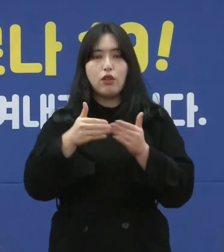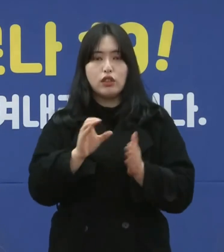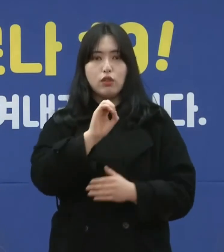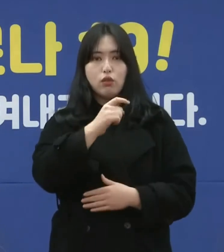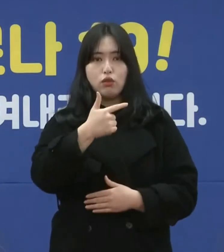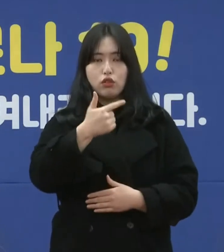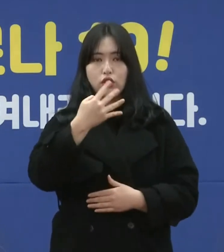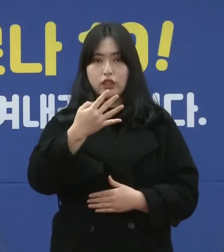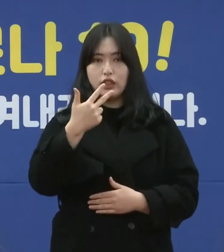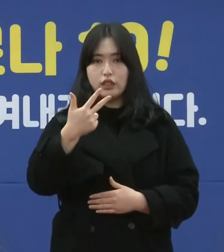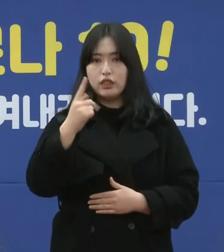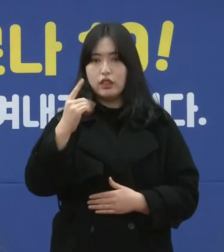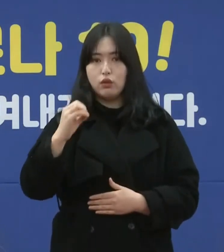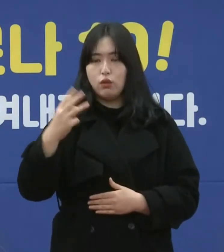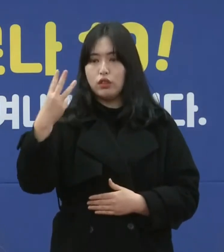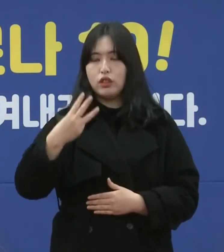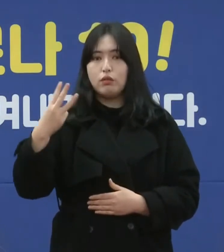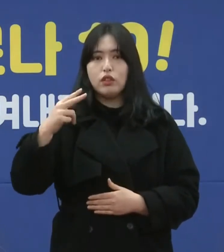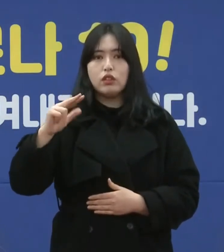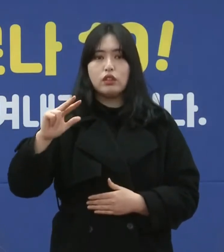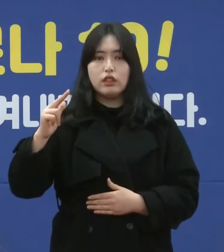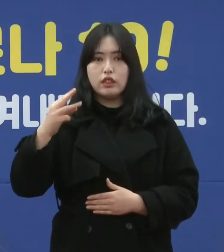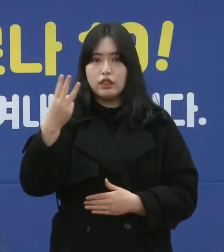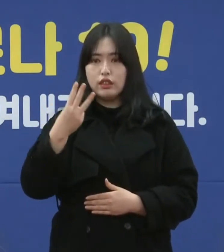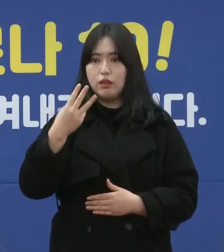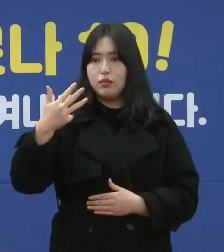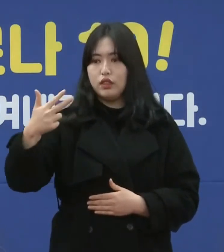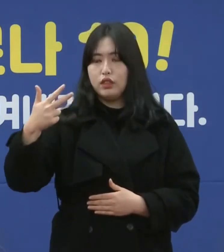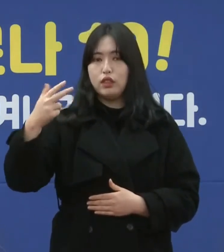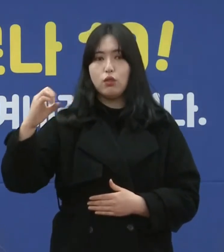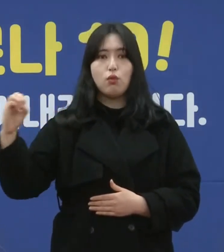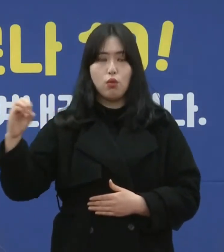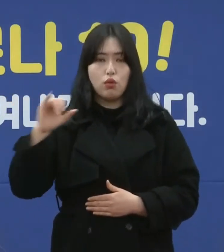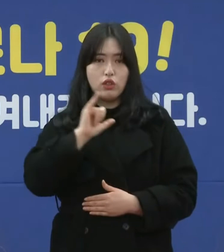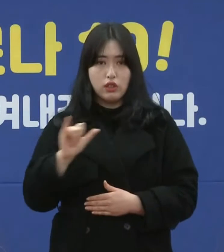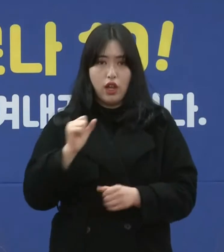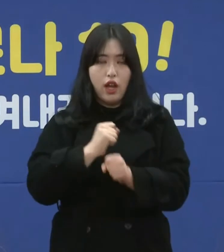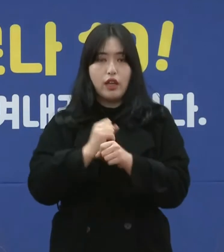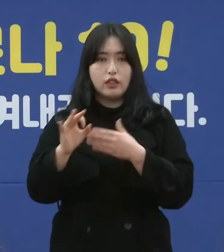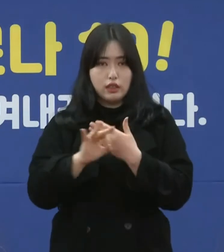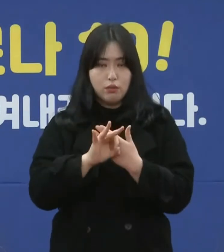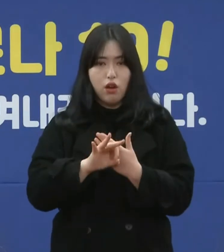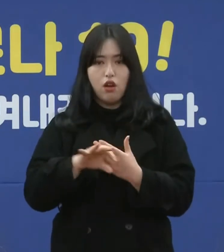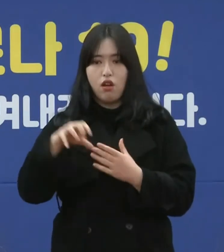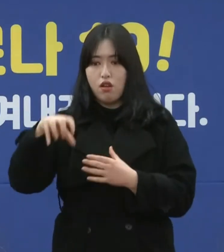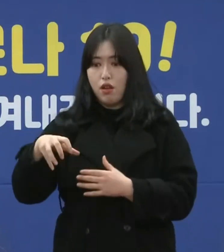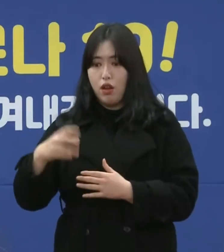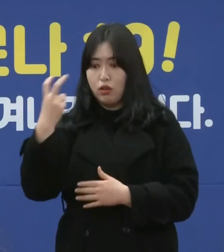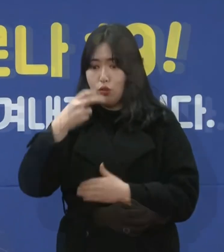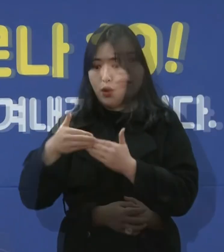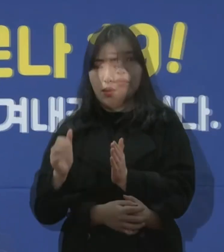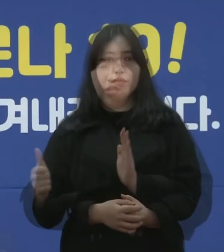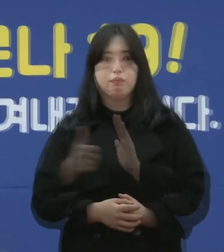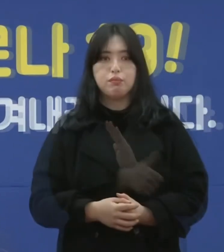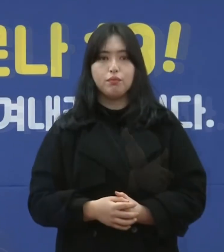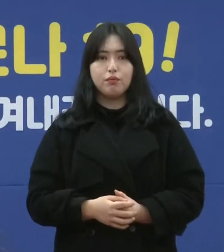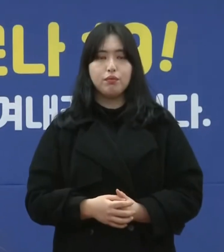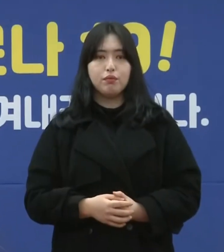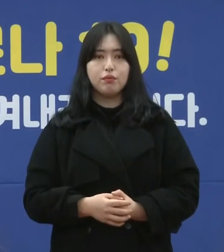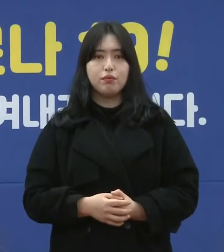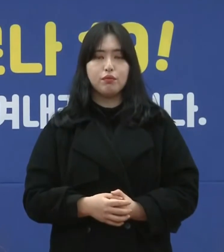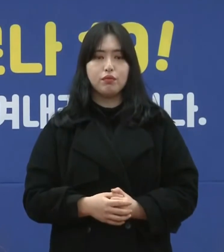-710-3700번으로 신고해 주시면 저희들이 현장 점검과 함께 합당한 조치를 취하도록 하겠습니다.